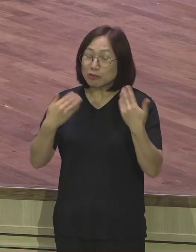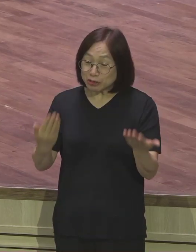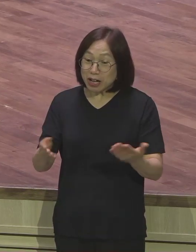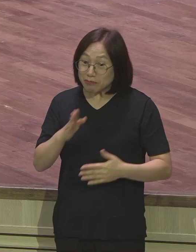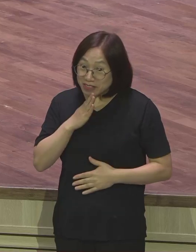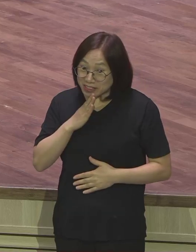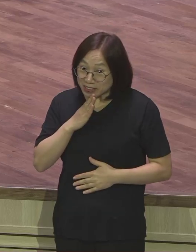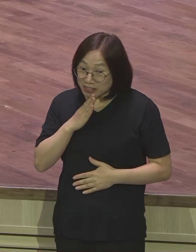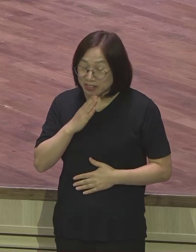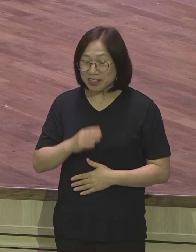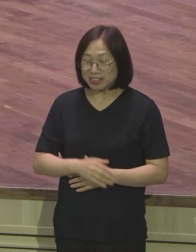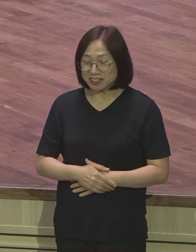여름휴가